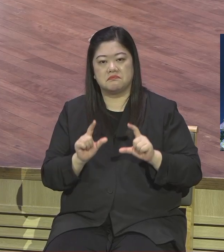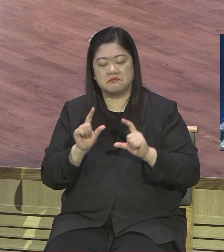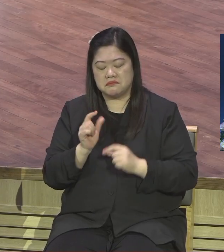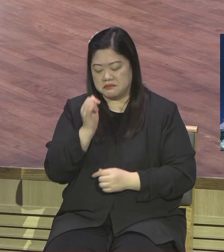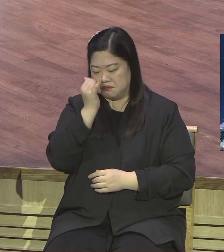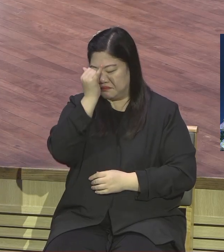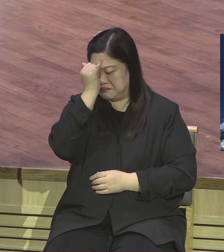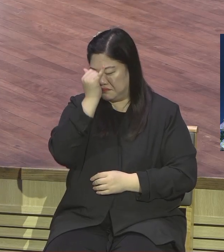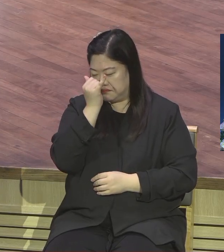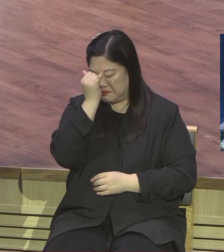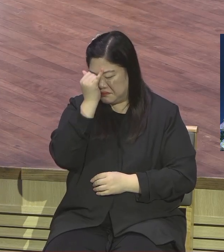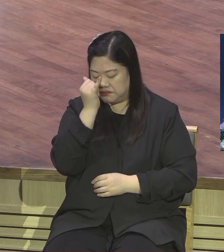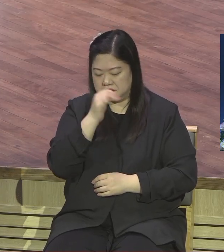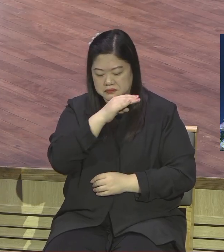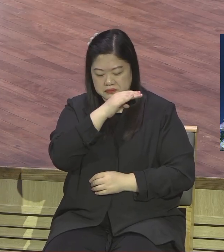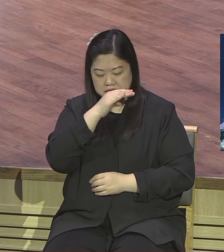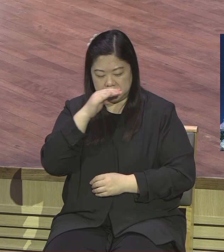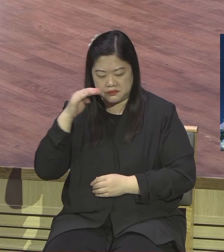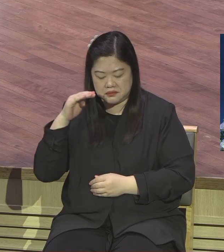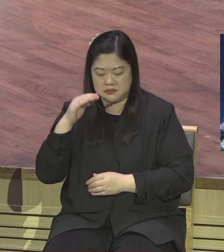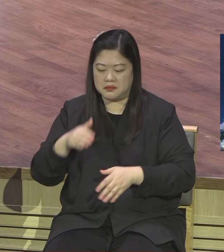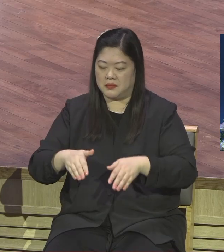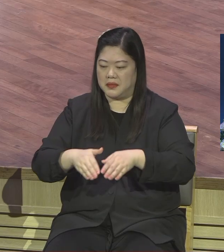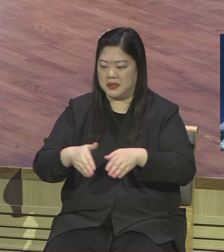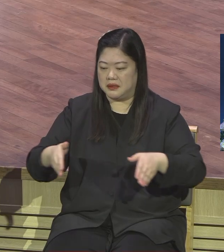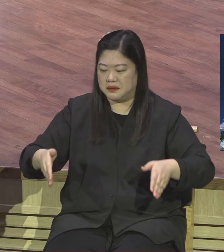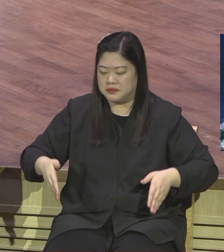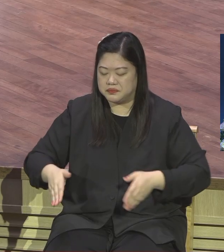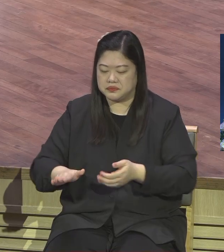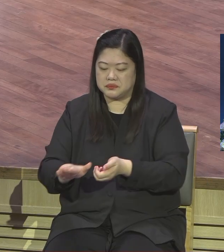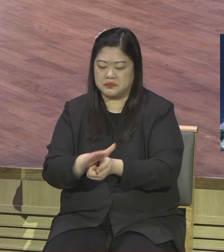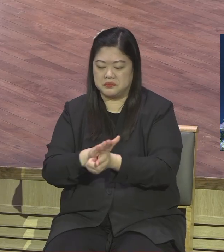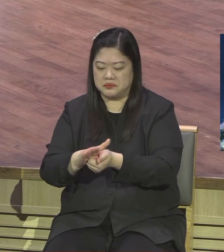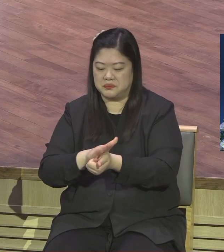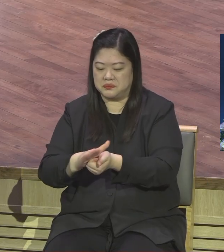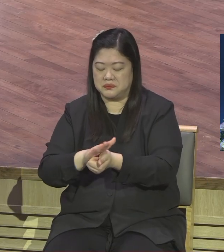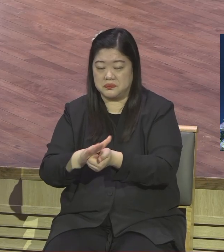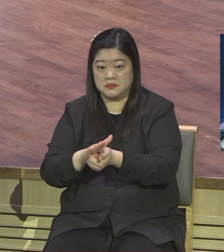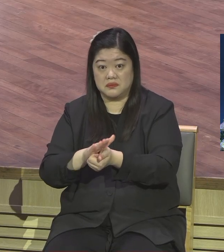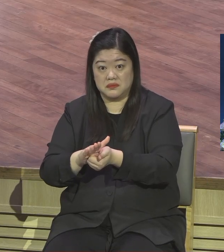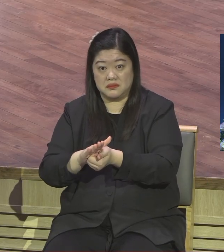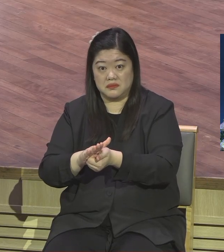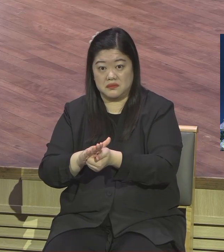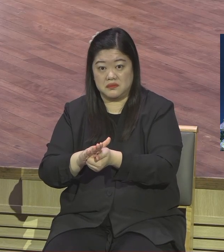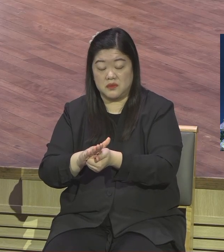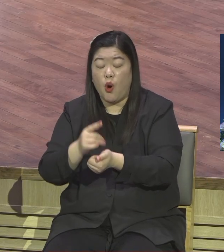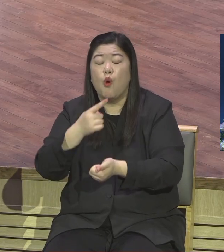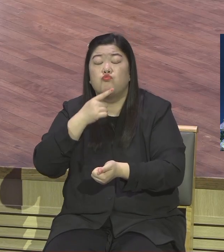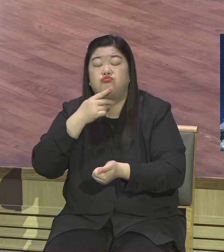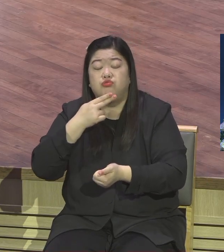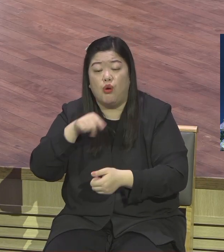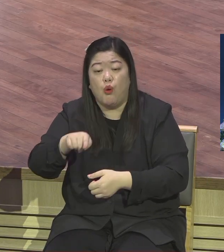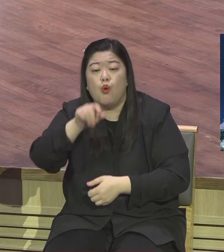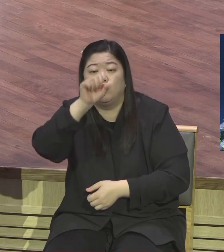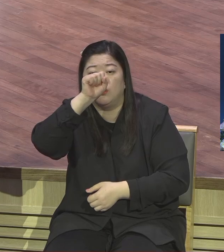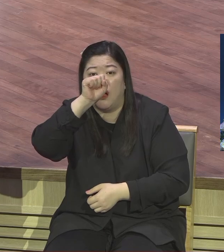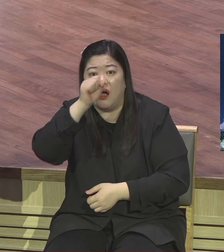도덕적으로 아주 깨끗해야 되고 도덕적으로 누가 받아야 되거든 그것도 해야 되지요 그런데 그게 이제 기독교가 아니라는 거예요